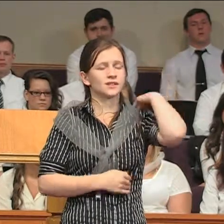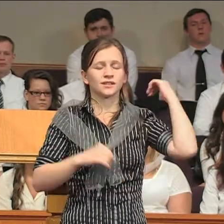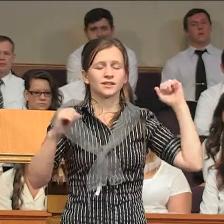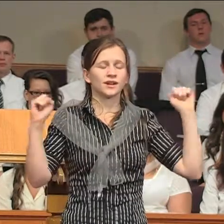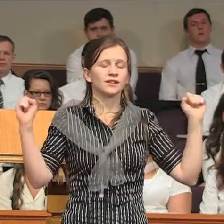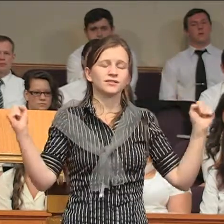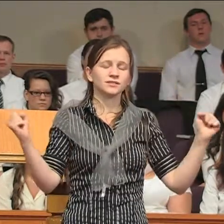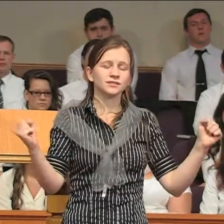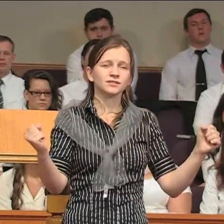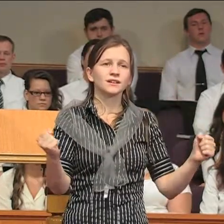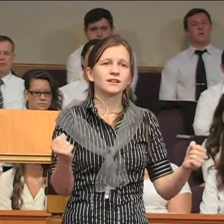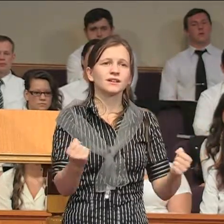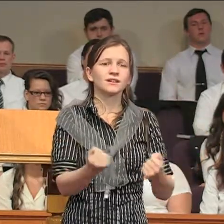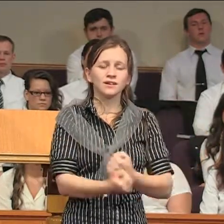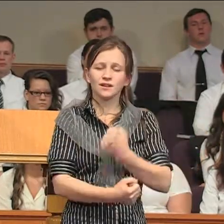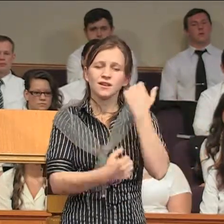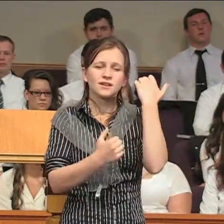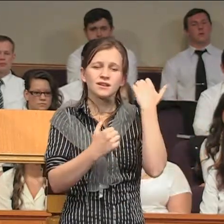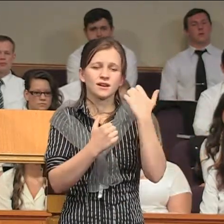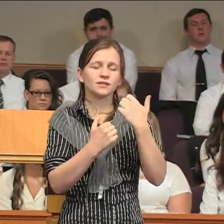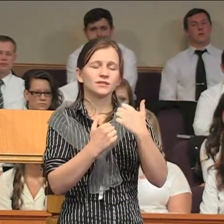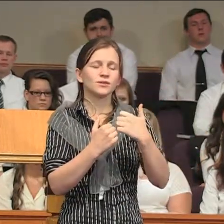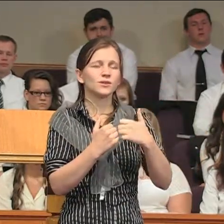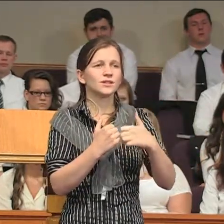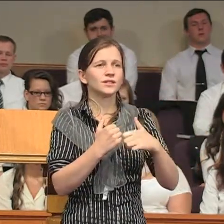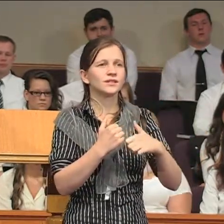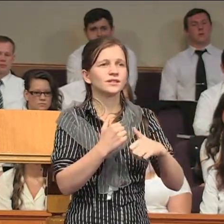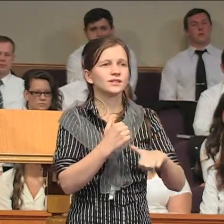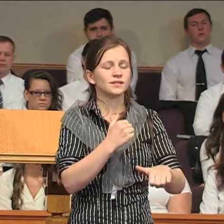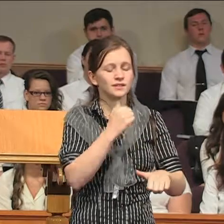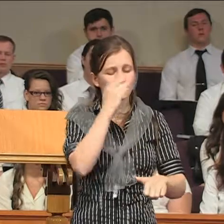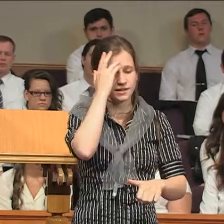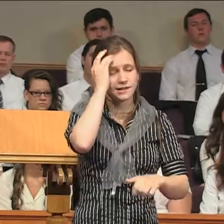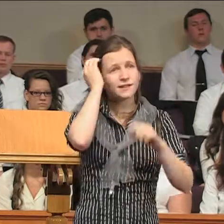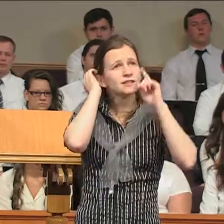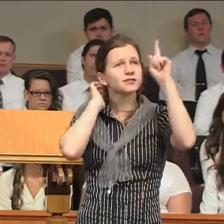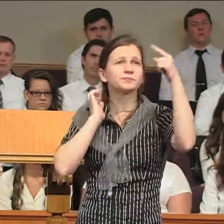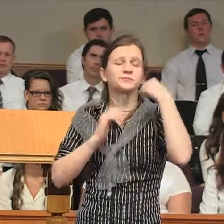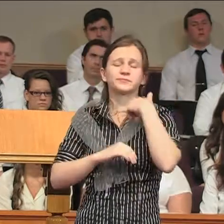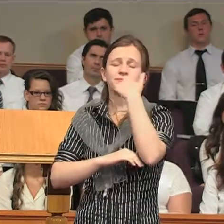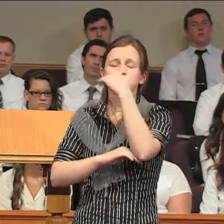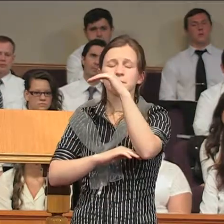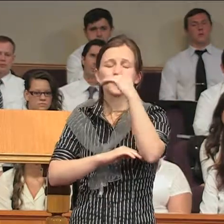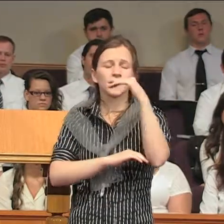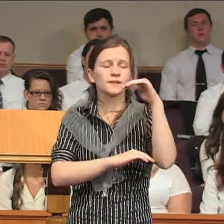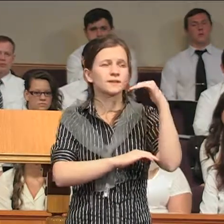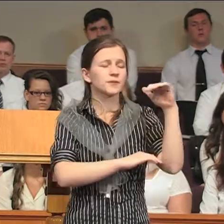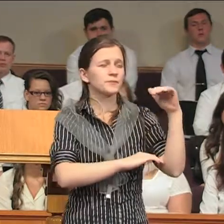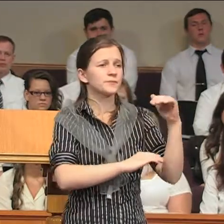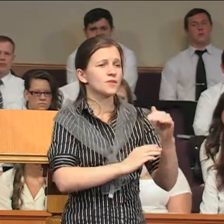я тогда холодным. Я был ребенком,